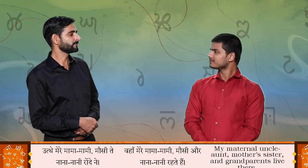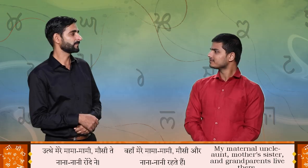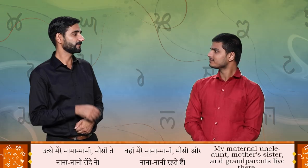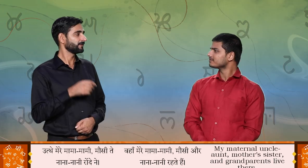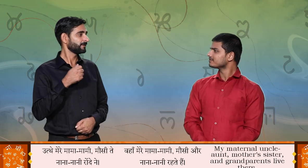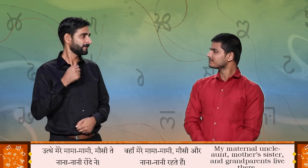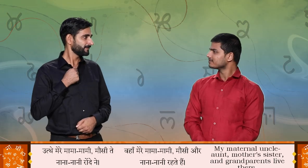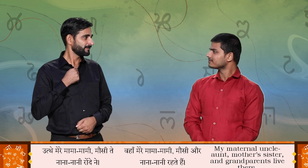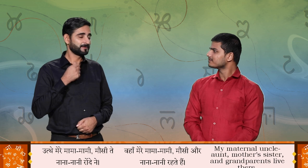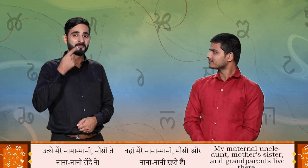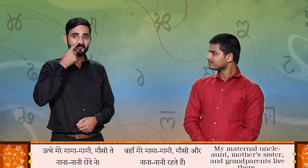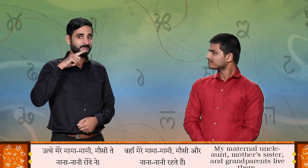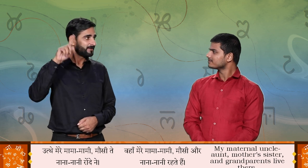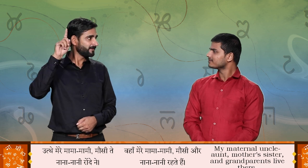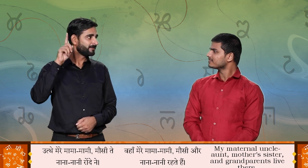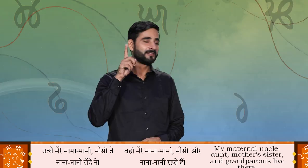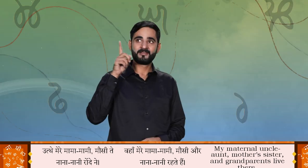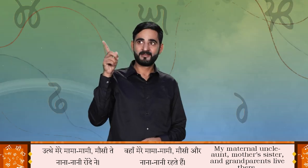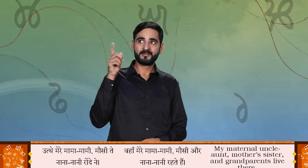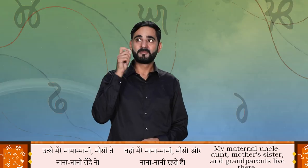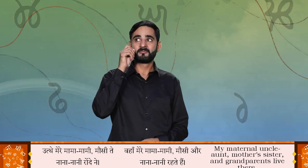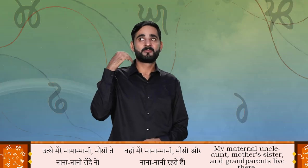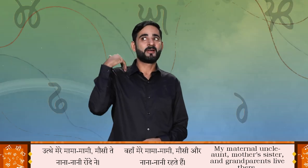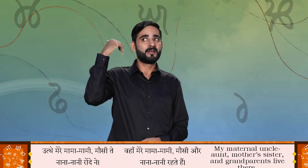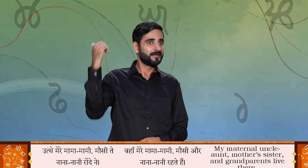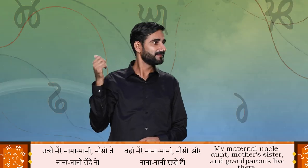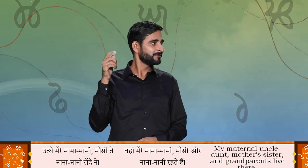उत्थें मेरे मामा मामी मो सीते ना ना ना नी रऊंदे न